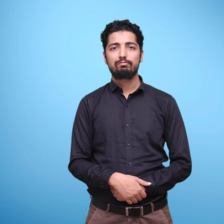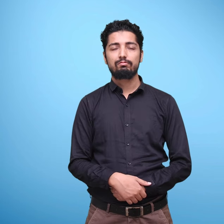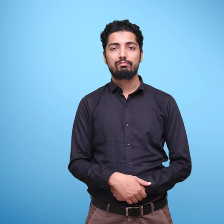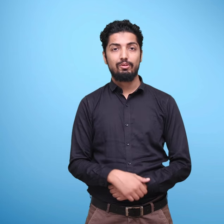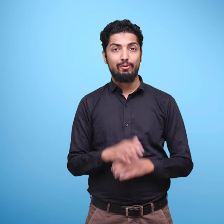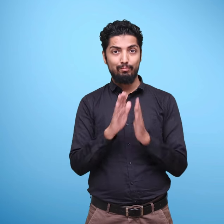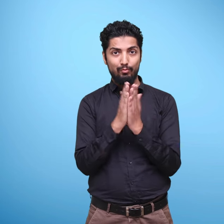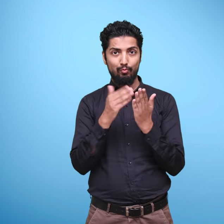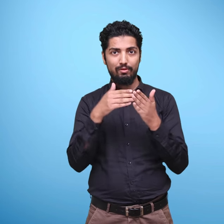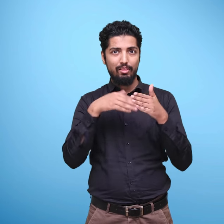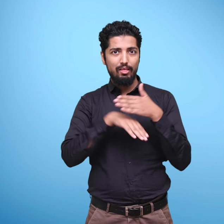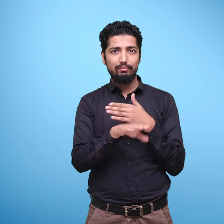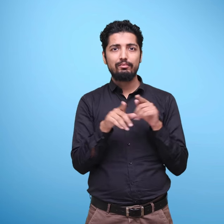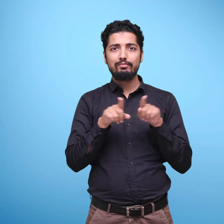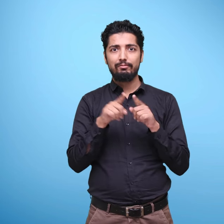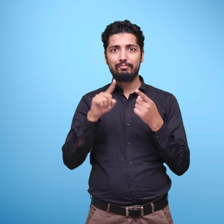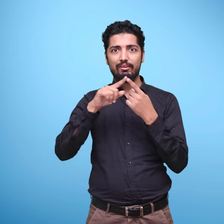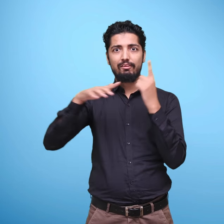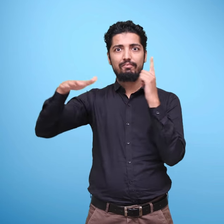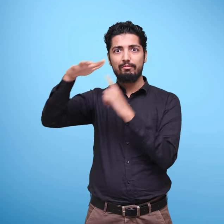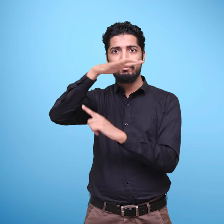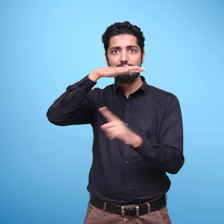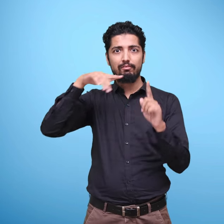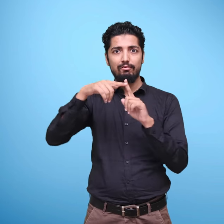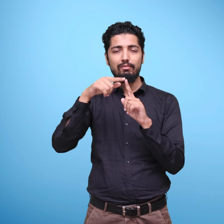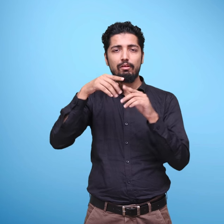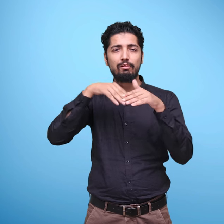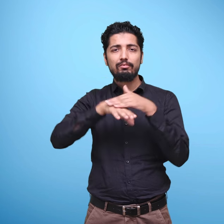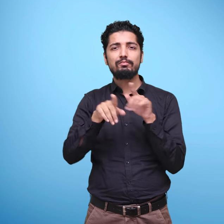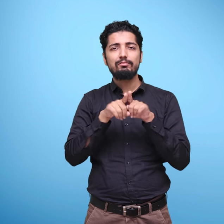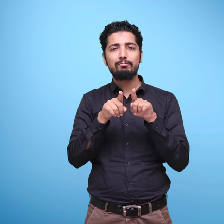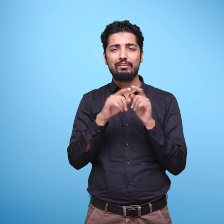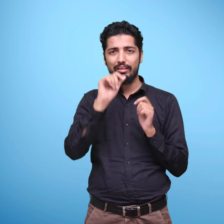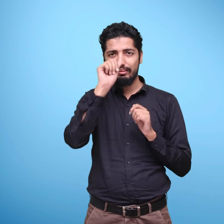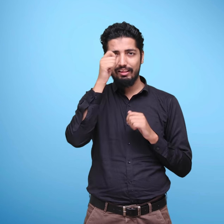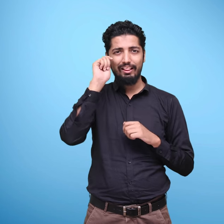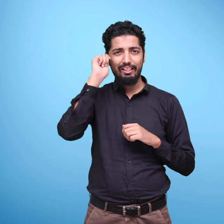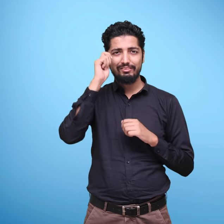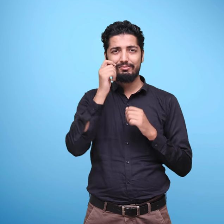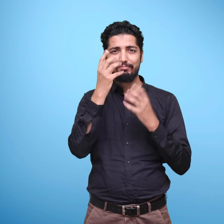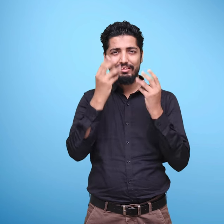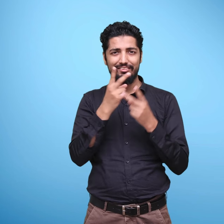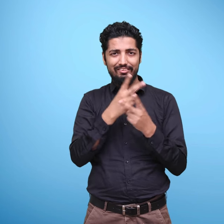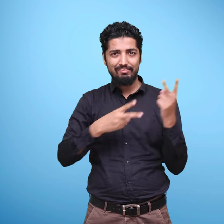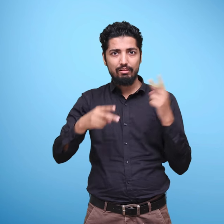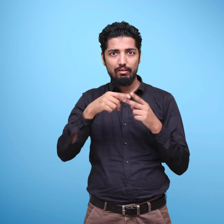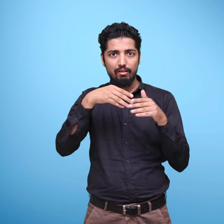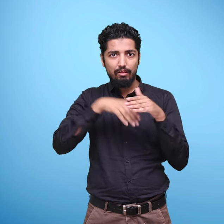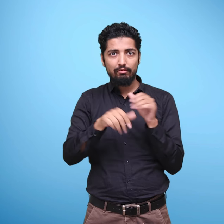इसके अतरिक्त पाठ्थ पुस्तकों में ऐसी परयाप्त विशह सामगरी और गत्विधियां भी हैं, जो बच्चों में परयावरन